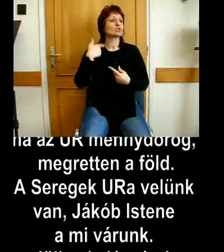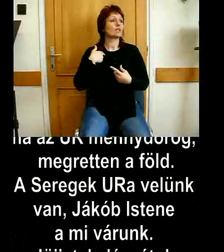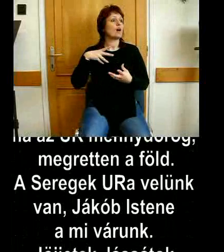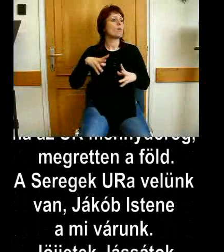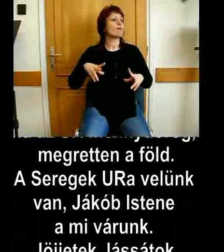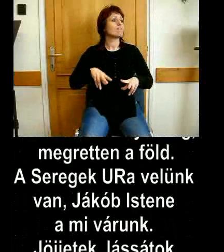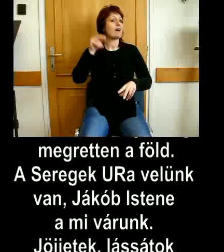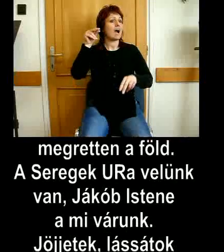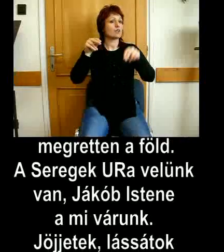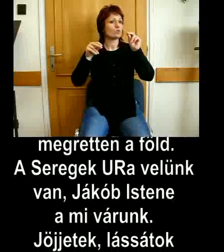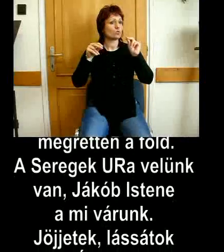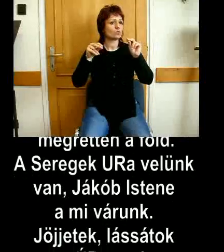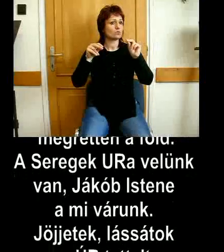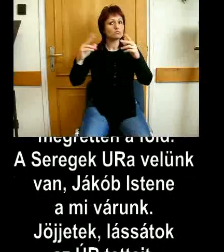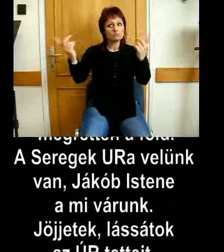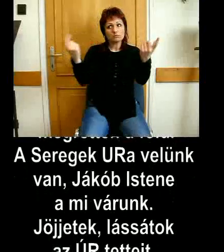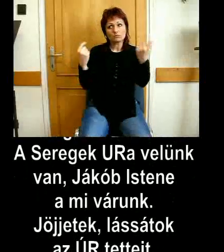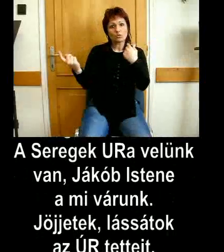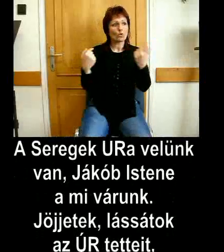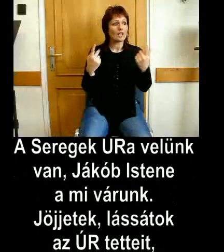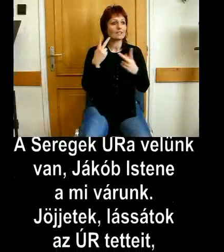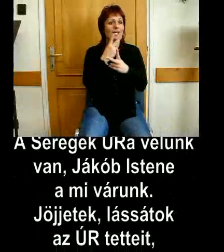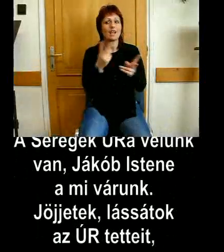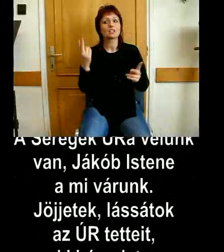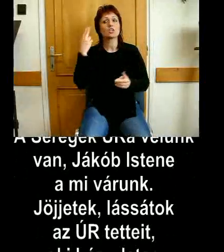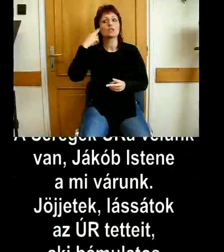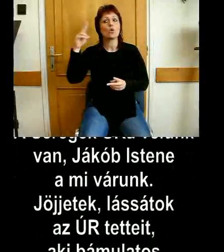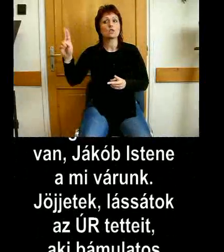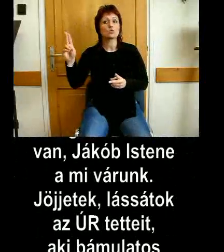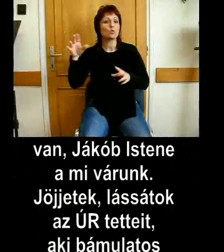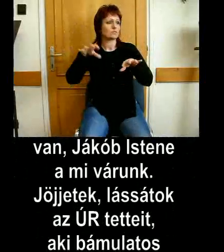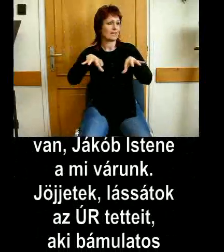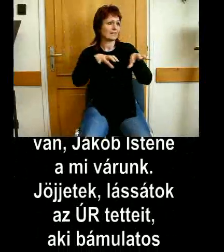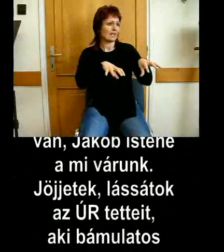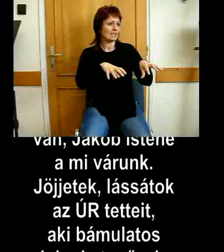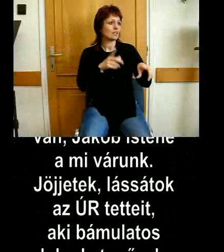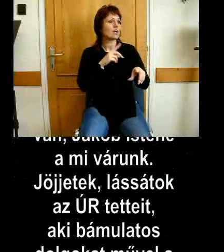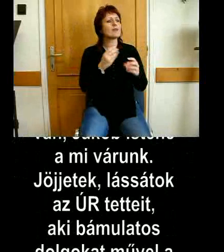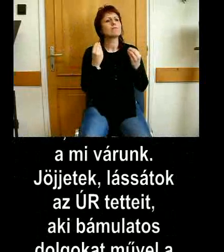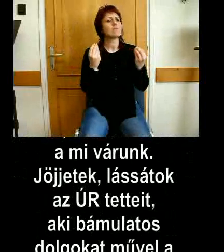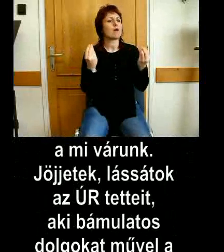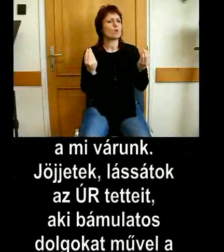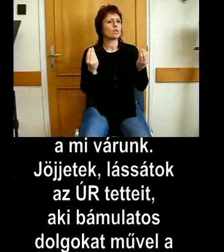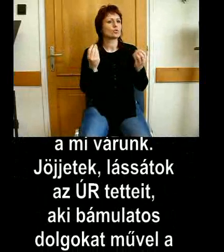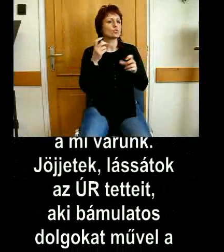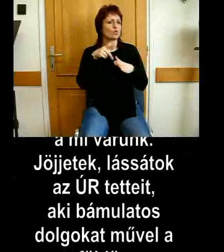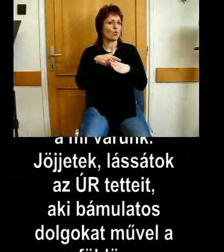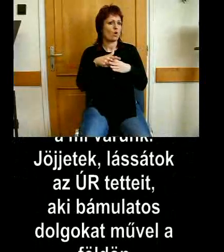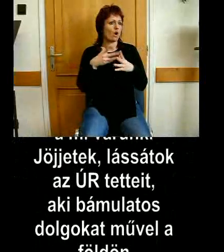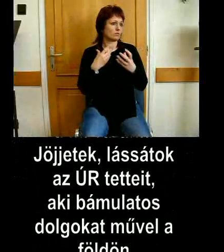Jöjjetek, lássátok az úr tetteit, aki bámulatos dolgokat művel a földön. Háborúkat szüntet